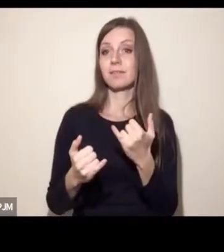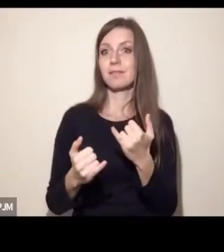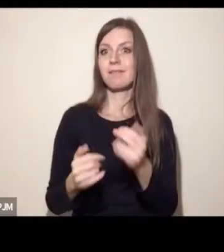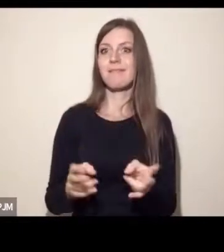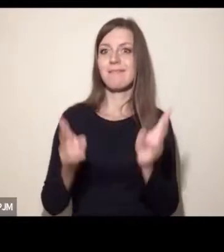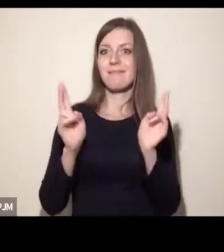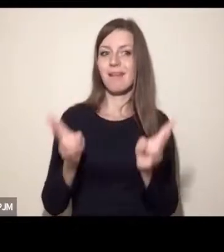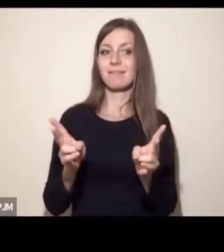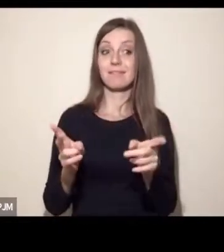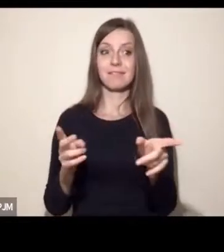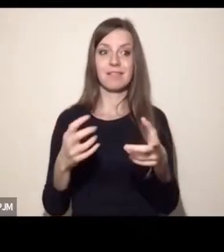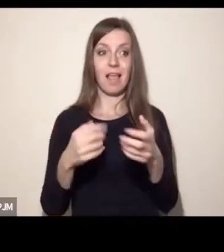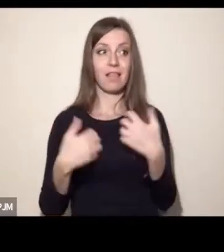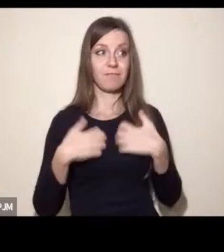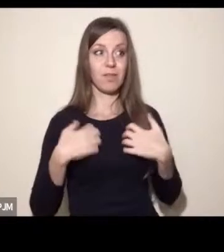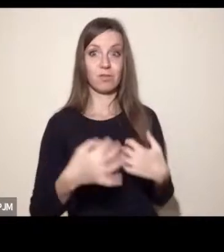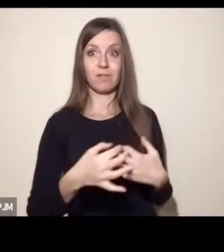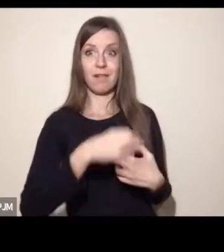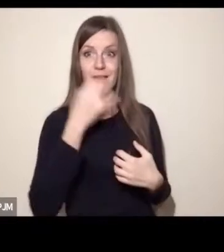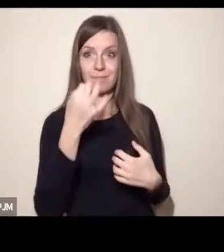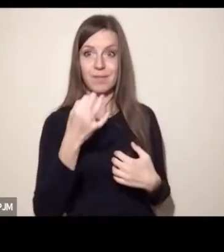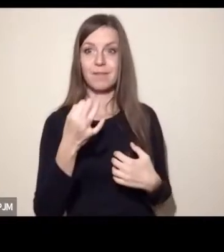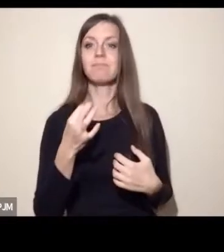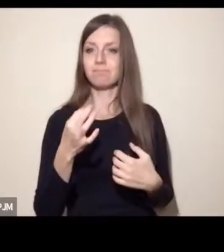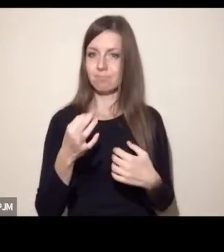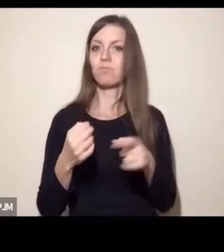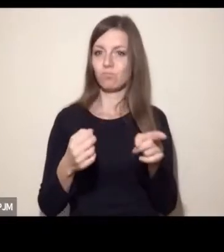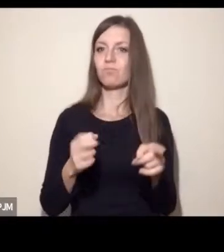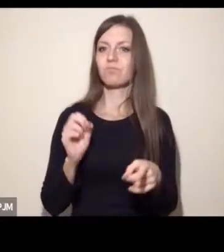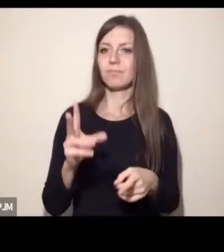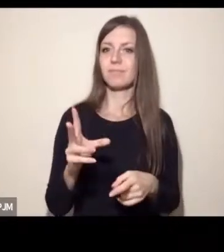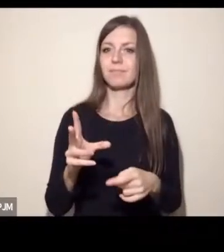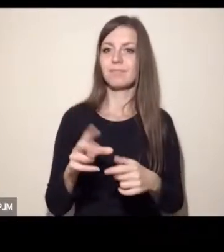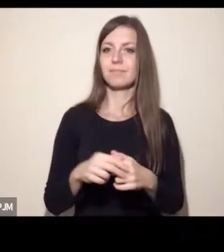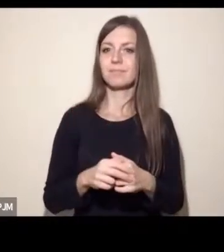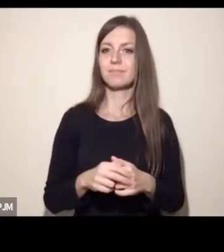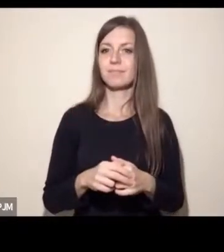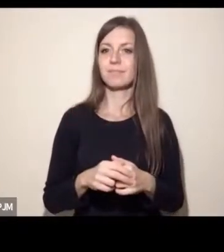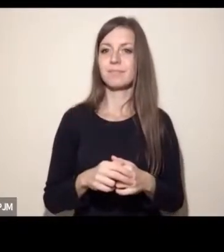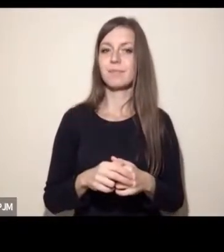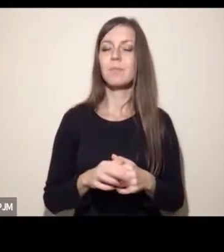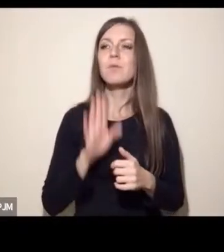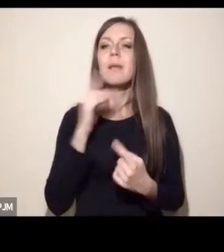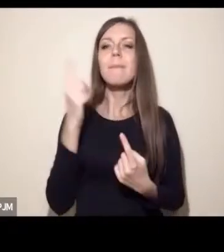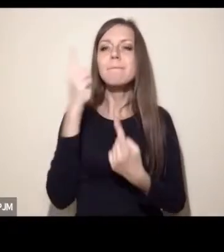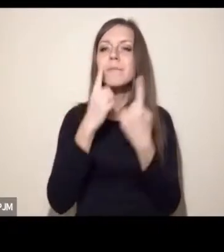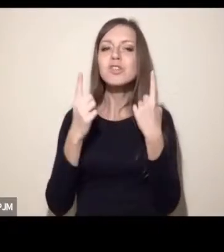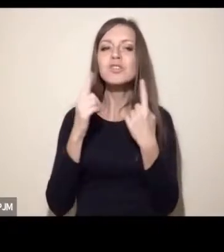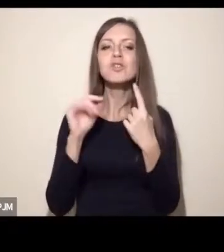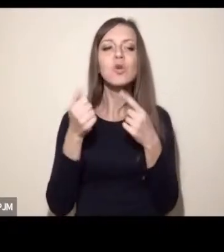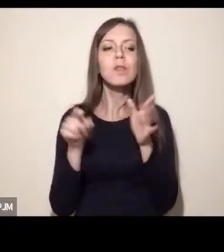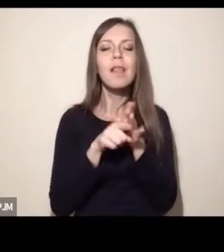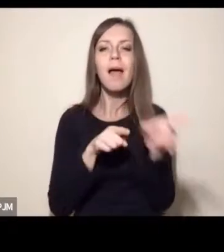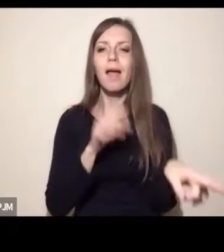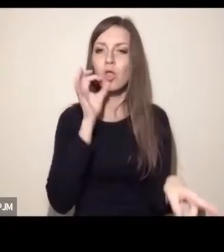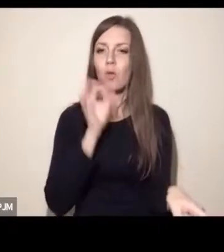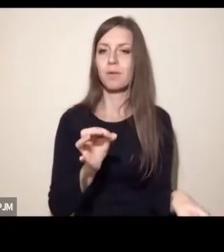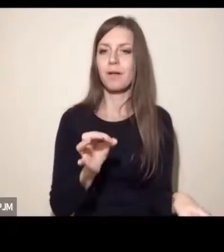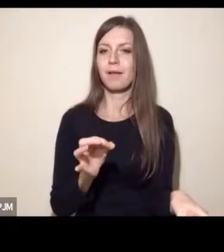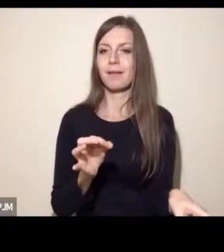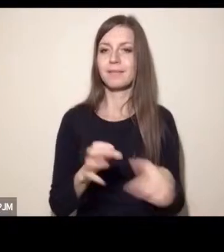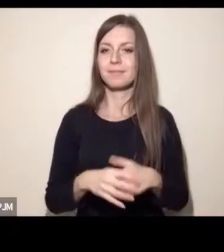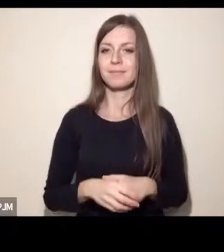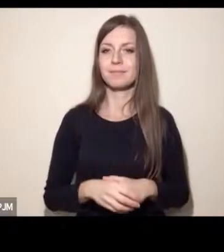polepsza los zwierząt. To jest odpowiedź na przyjęcie perspektywy zwierzęcia. Jeśli możemy pomóc, należy